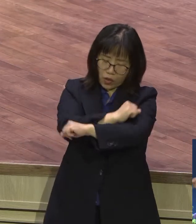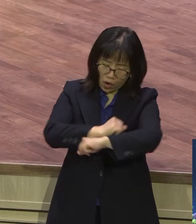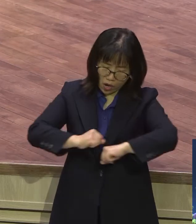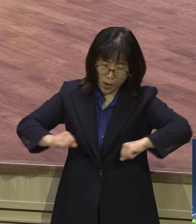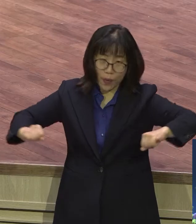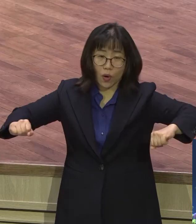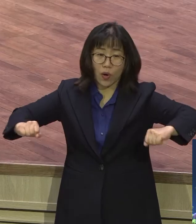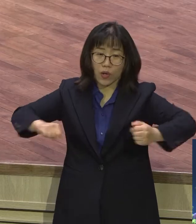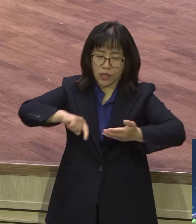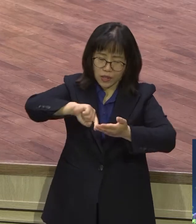길이를